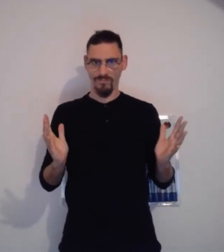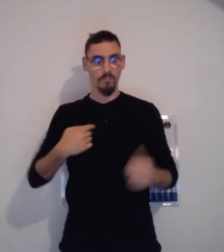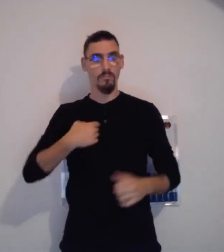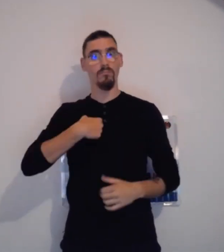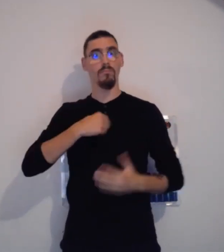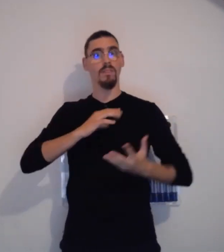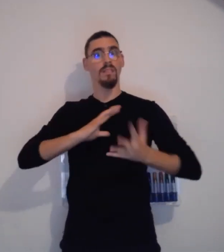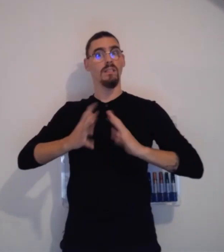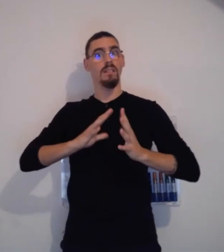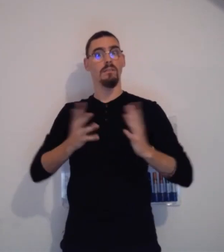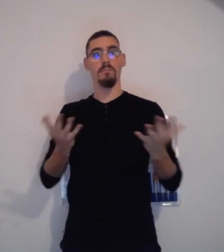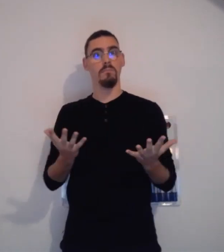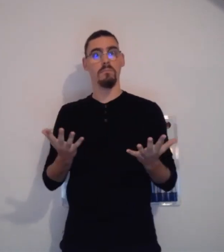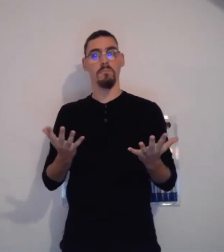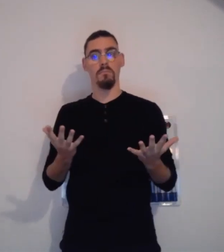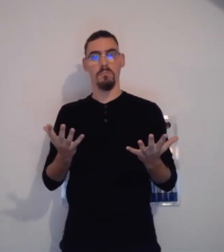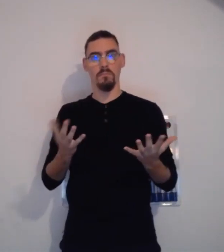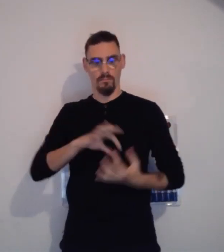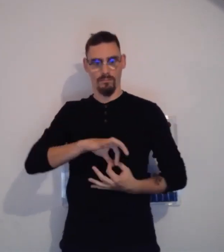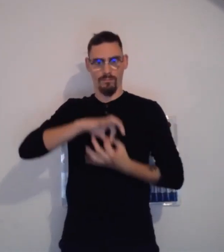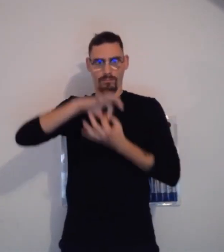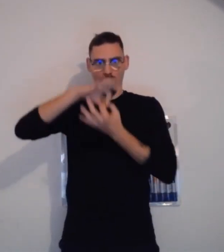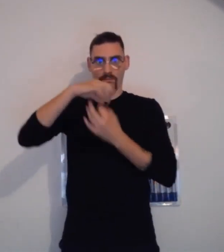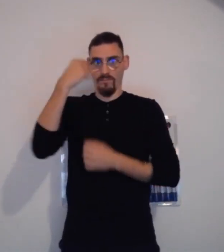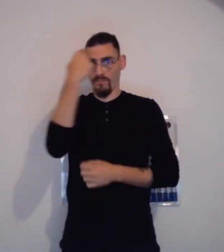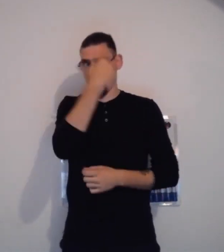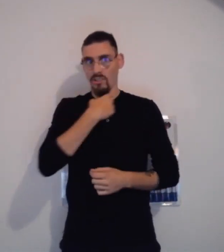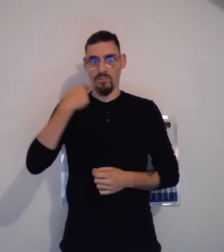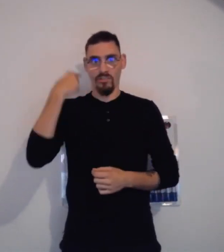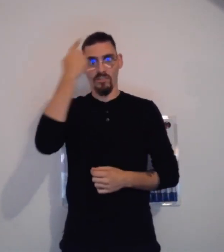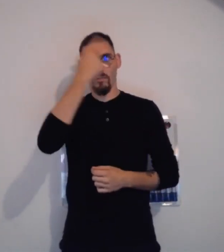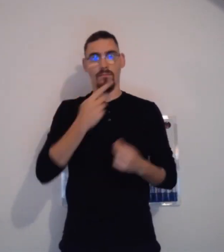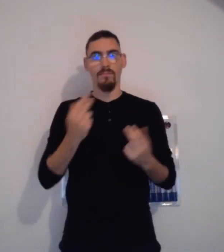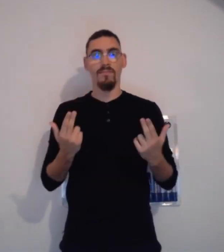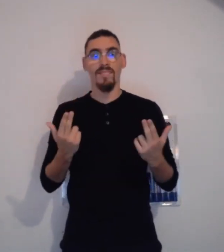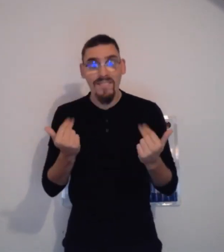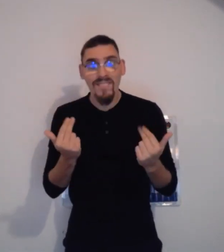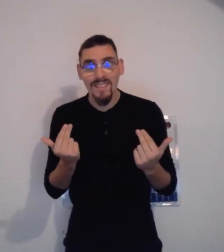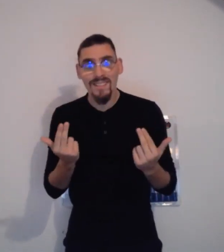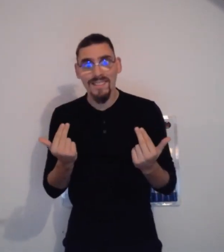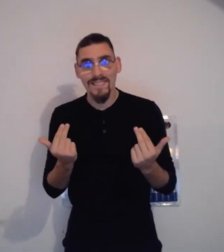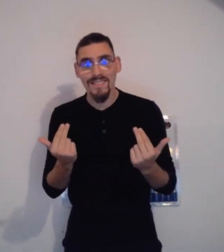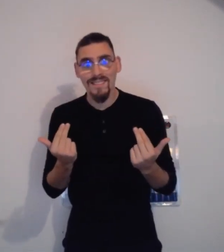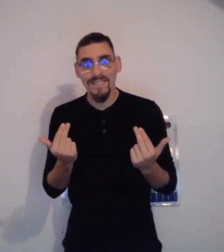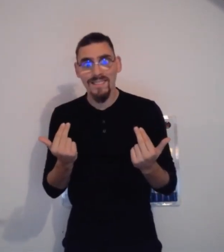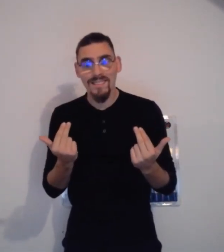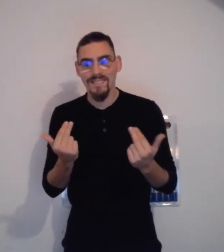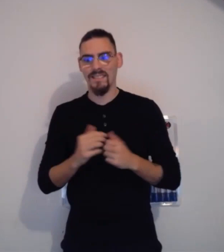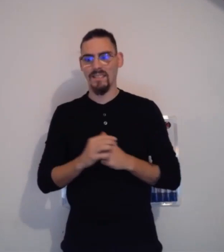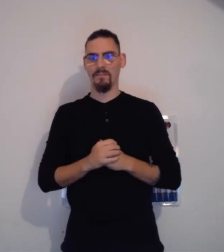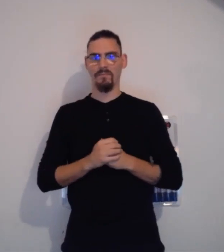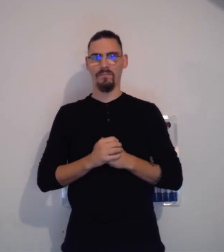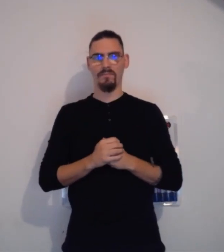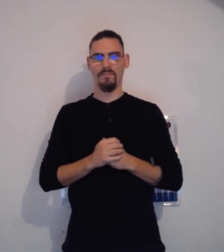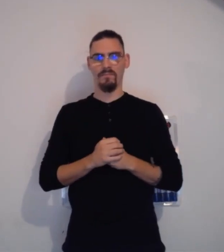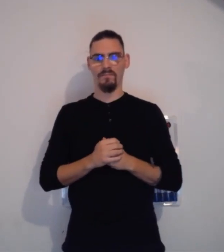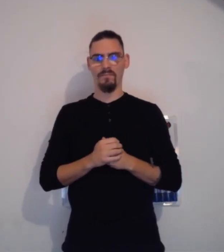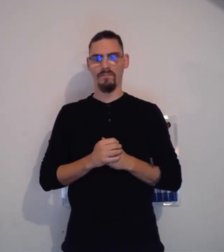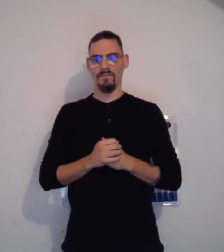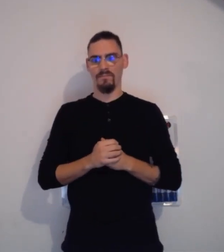bien. Eh bien, nous, en langue des signes, eh bien, tout va se faire avec le visage. Vous voyez, je vais faire ça